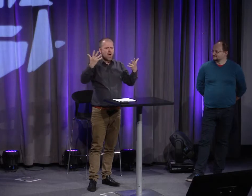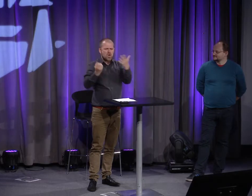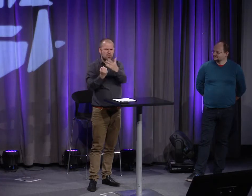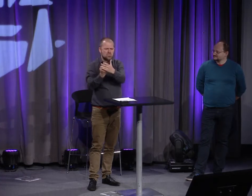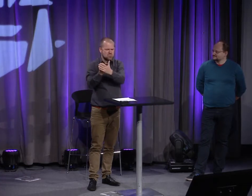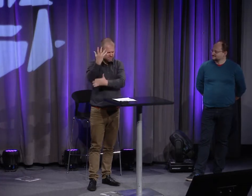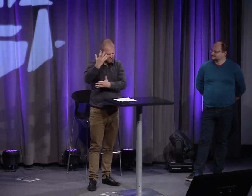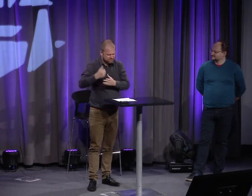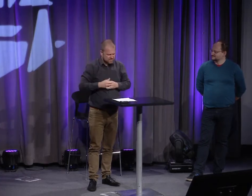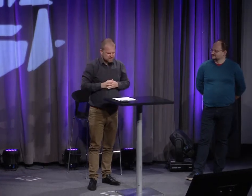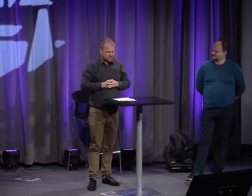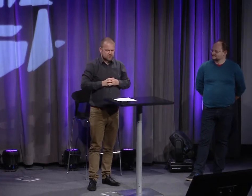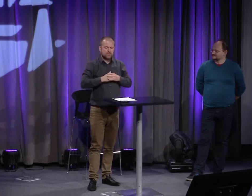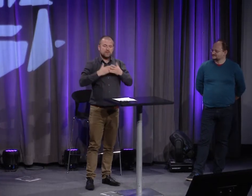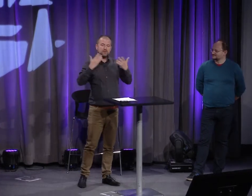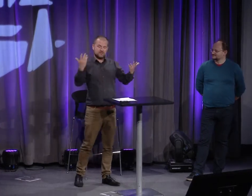Alors, quoi de neuf au Moyen-Âge ?